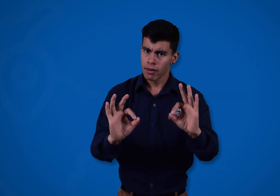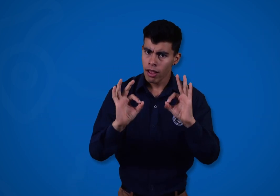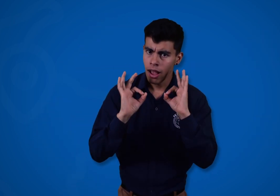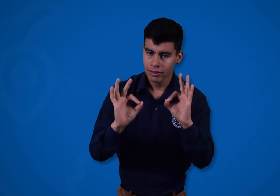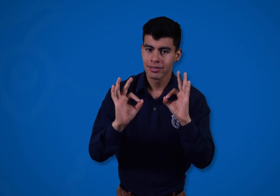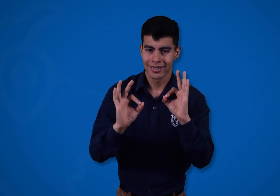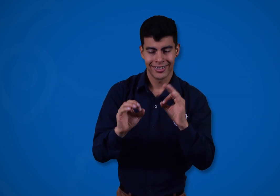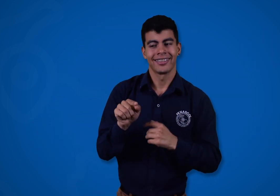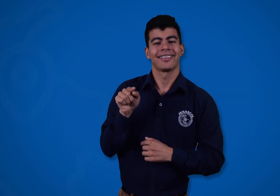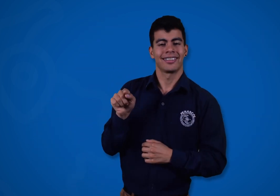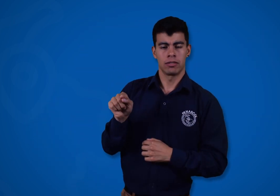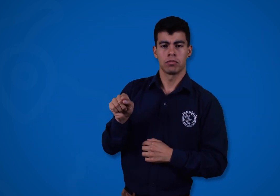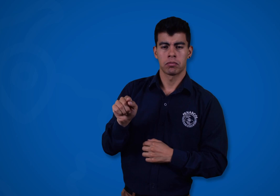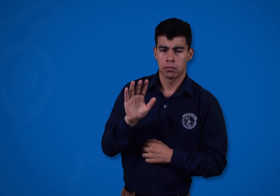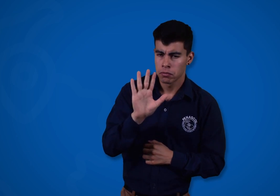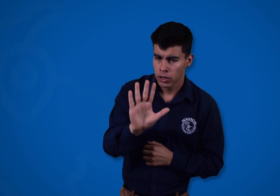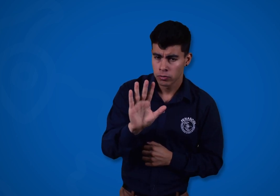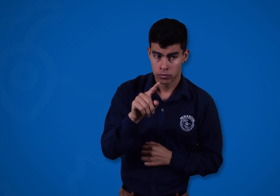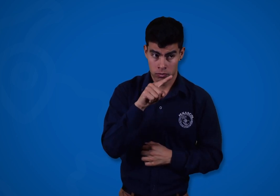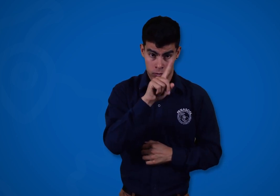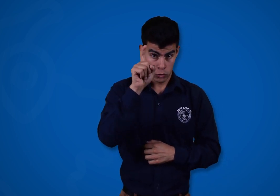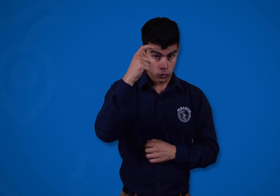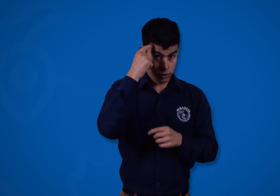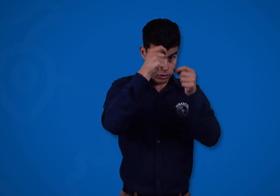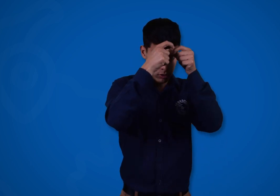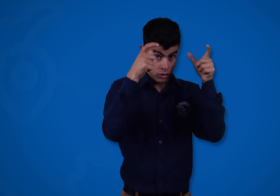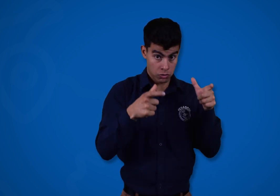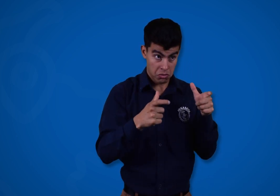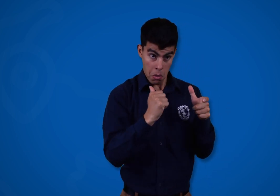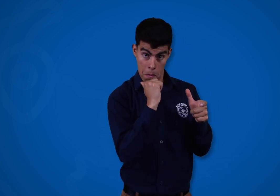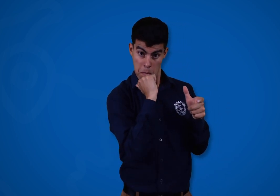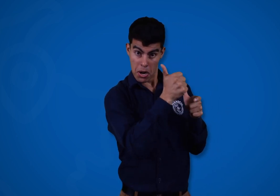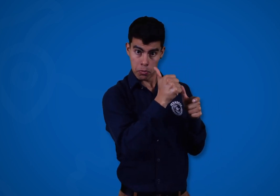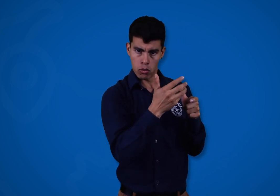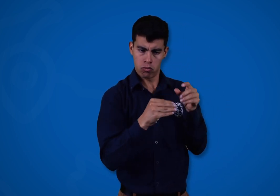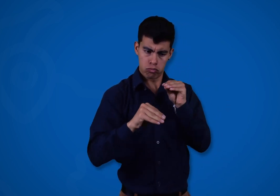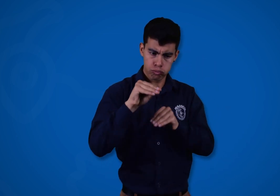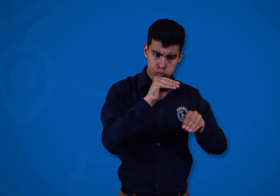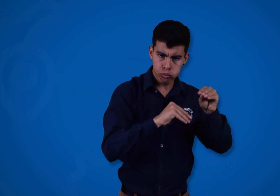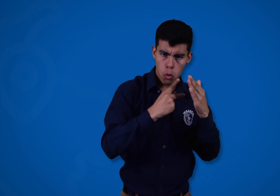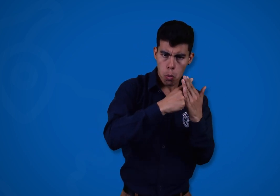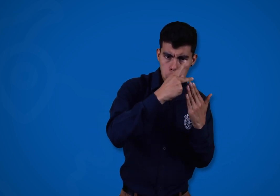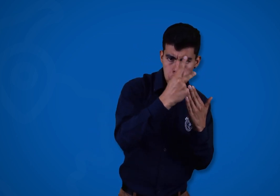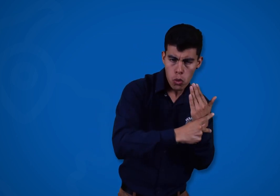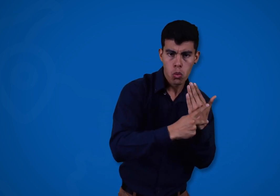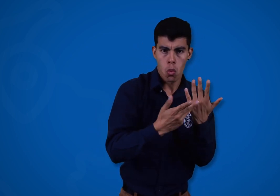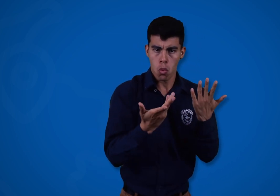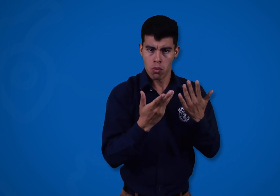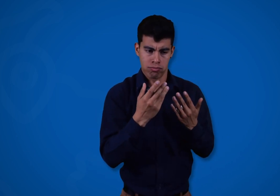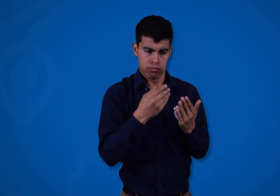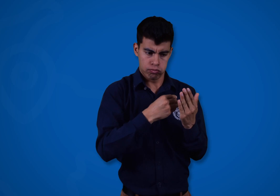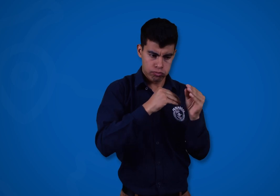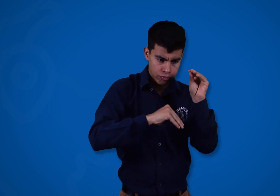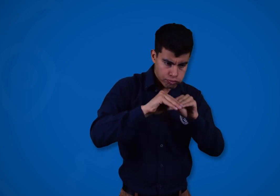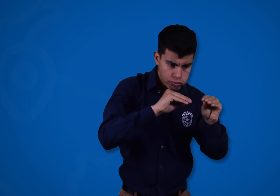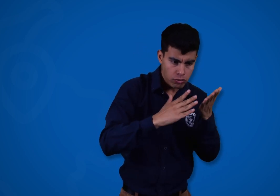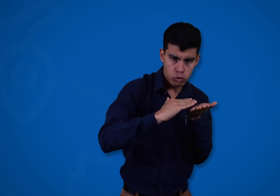una variedad de excelentes servicios. Pero entonces, ¿es el mismo Estado quien, por ejemplo, elabora proyectos,